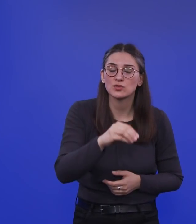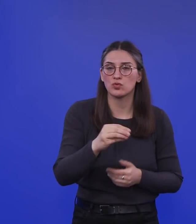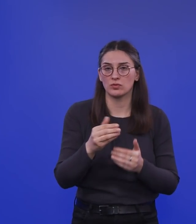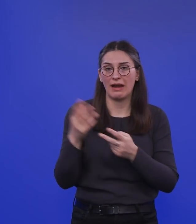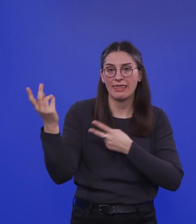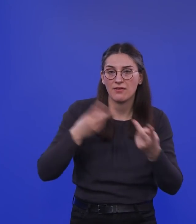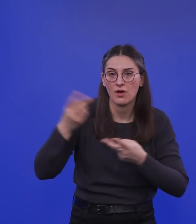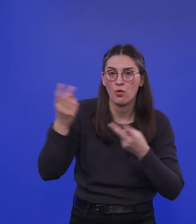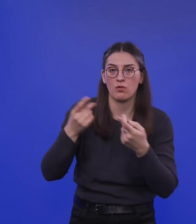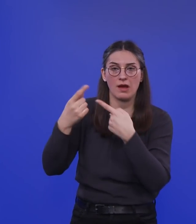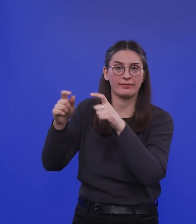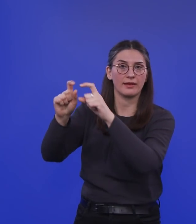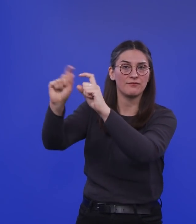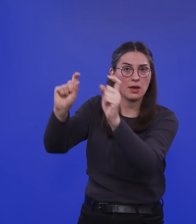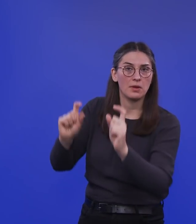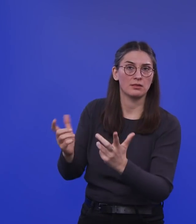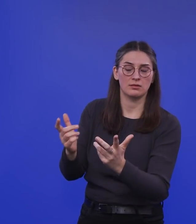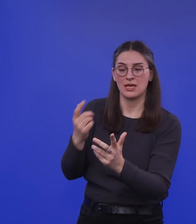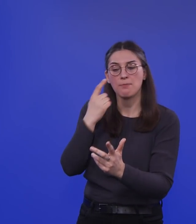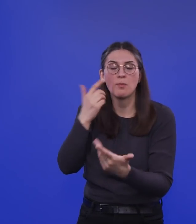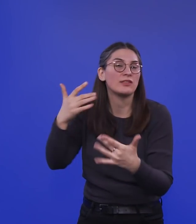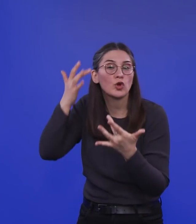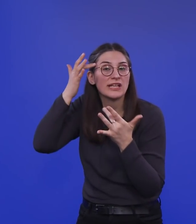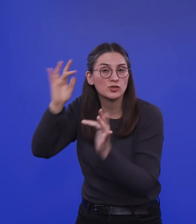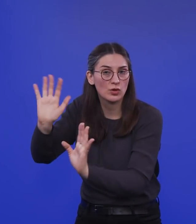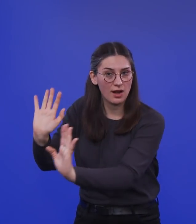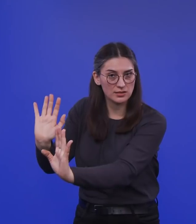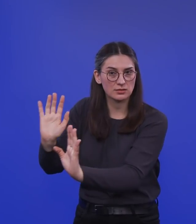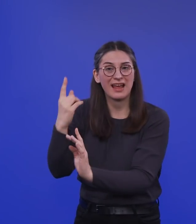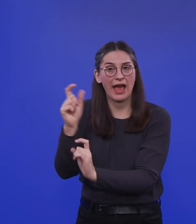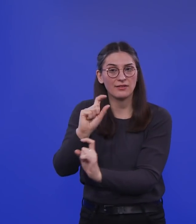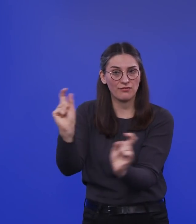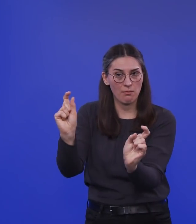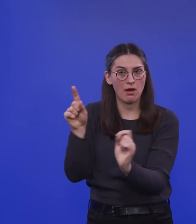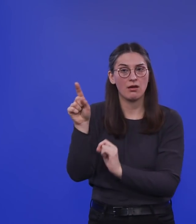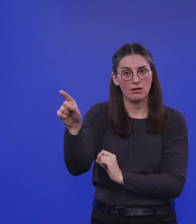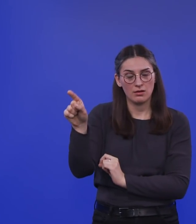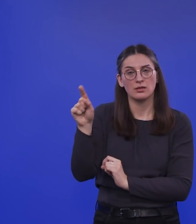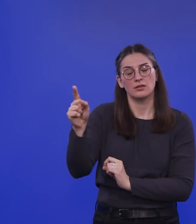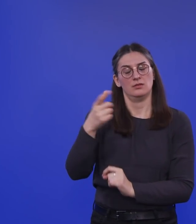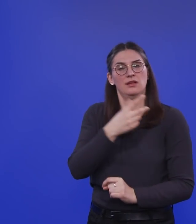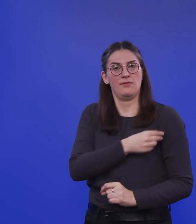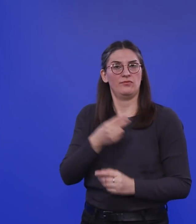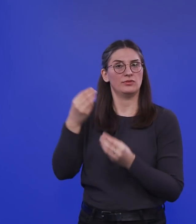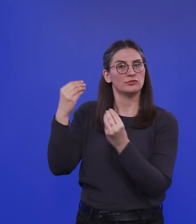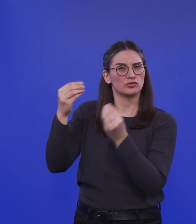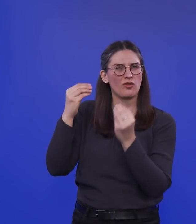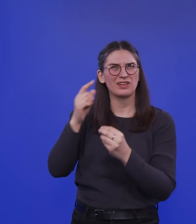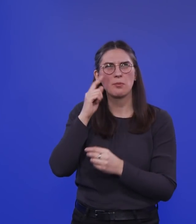von Firmen, die im Moment noch nicht zugelassen sind. Da ist sogar eine Firma dabei, deren Impfstoff mit einer Dosis schon